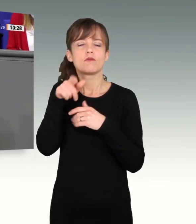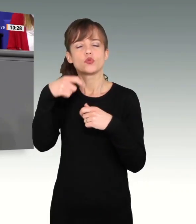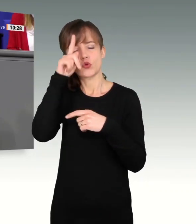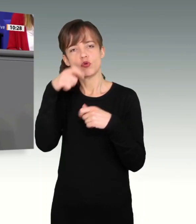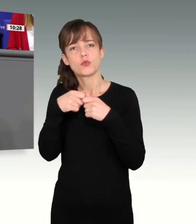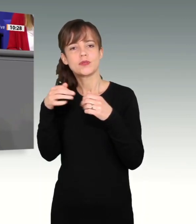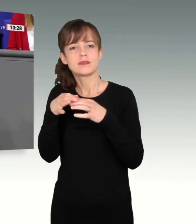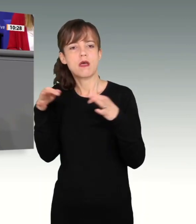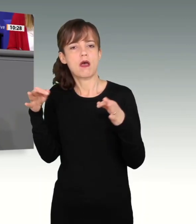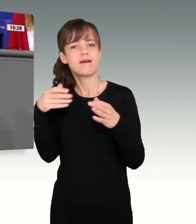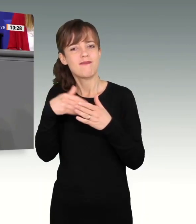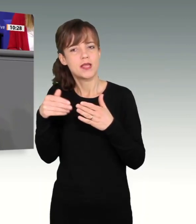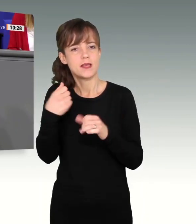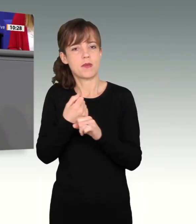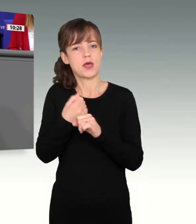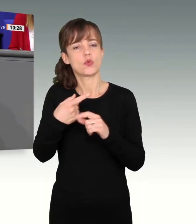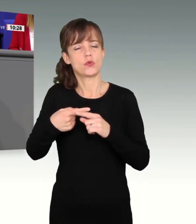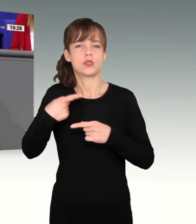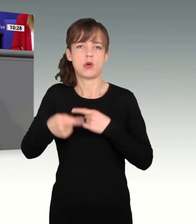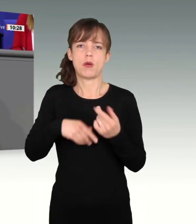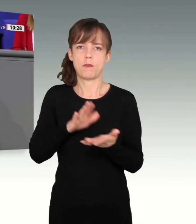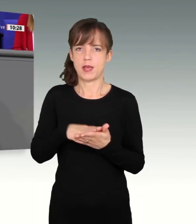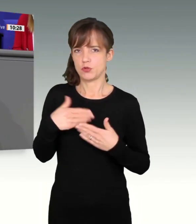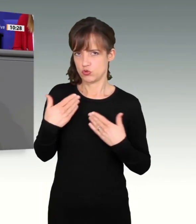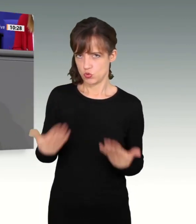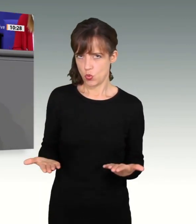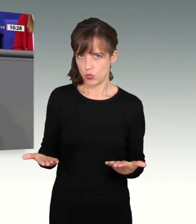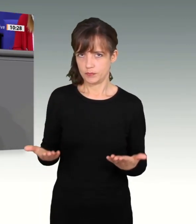weiter fortzusetzen und auch auf Dauer beizubehalten.